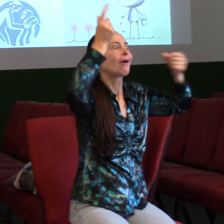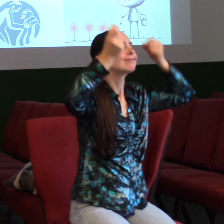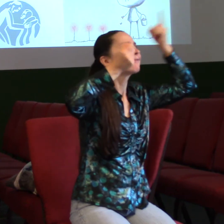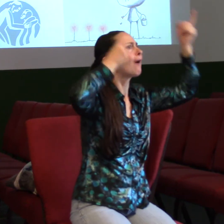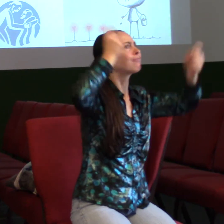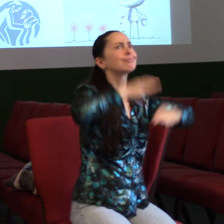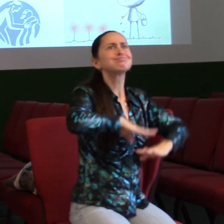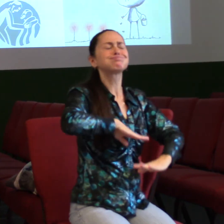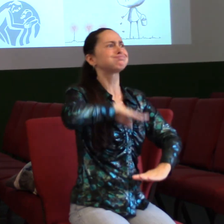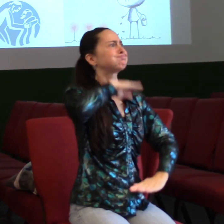dělám a jaký jsem.